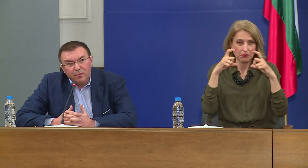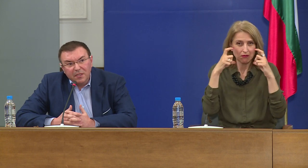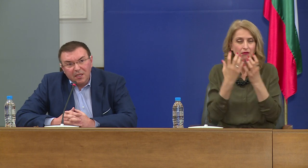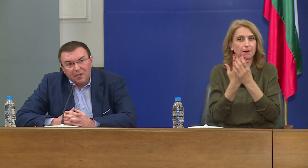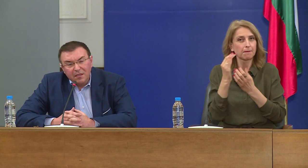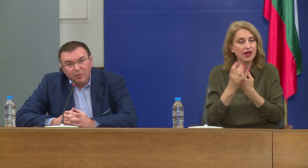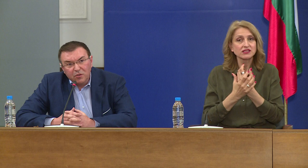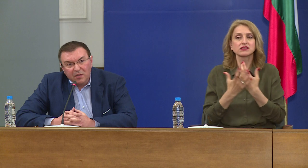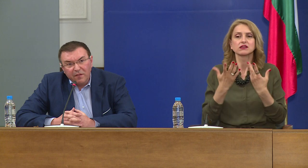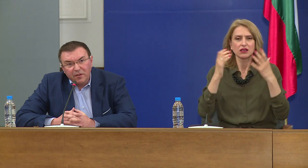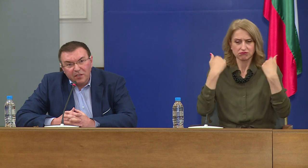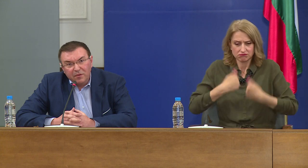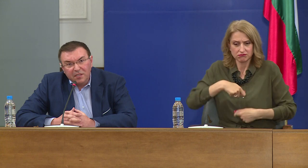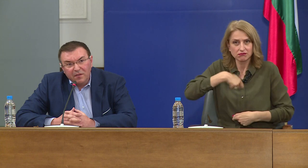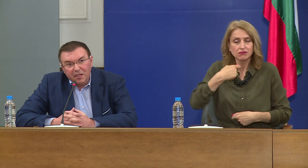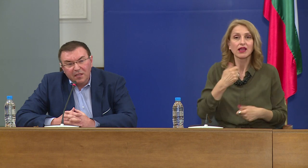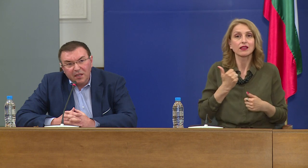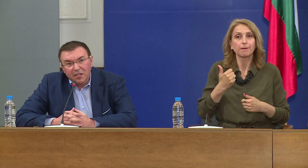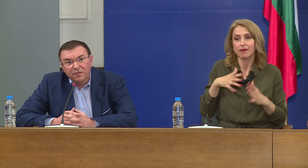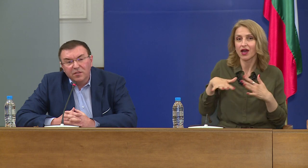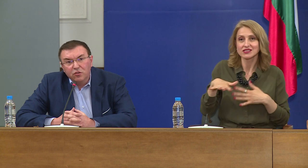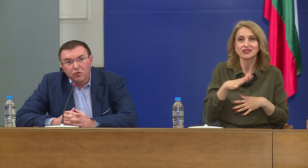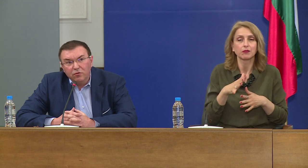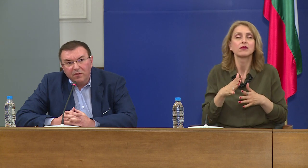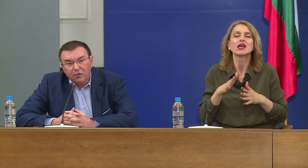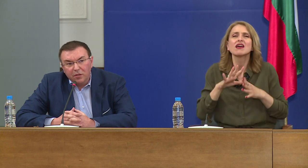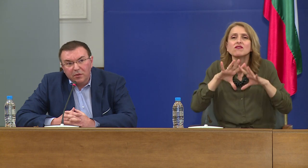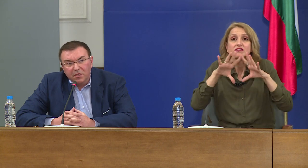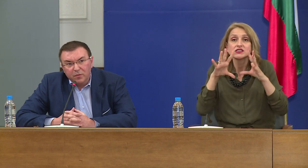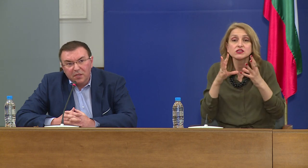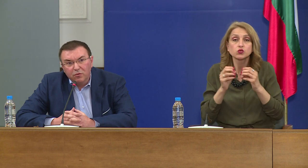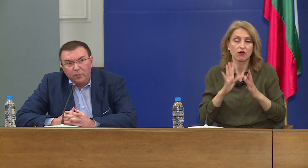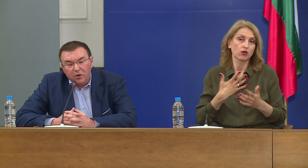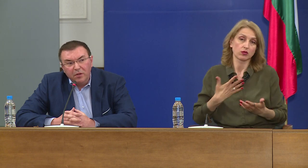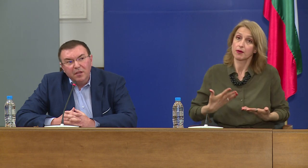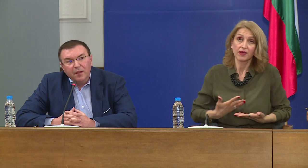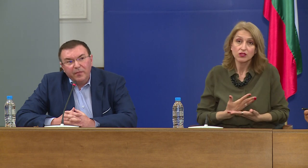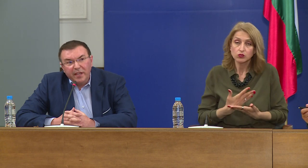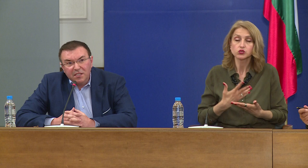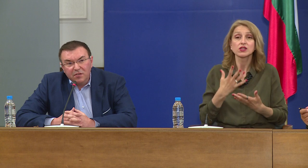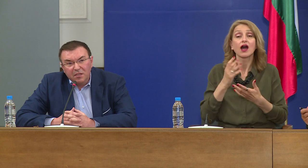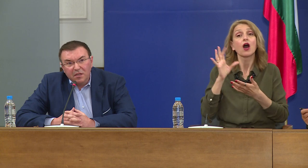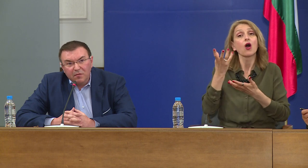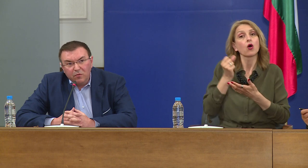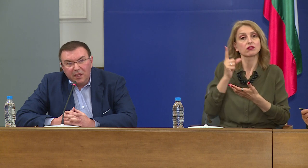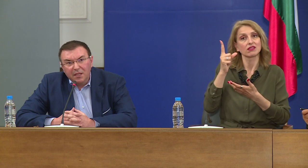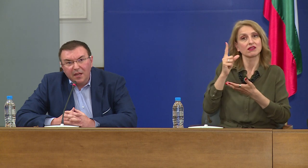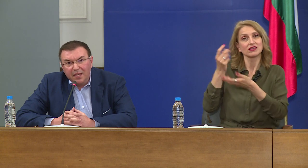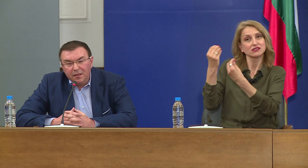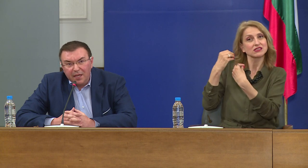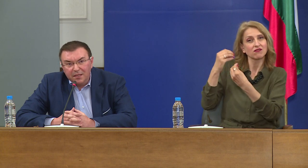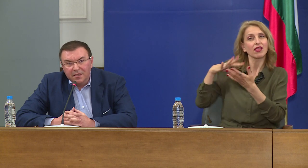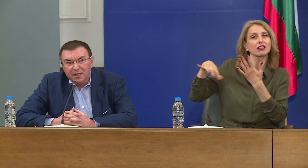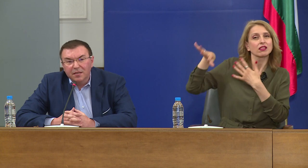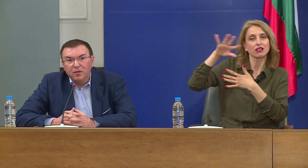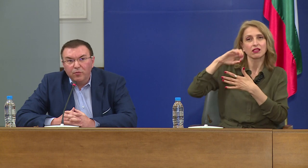пазим пациентите и персонала в лечебните заведения. Така че всичко това, което е разписано по действащите към момента